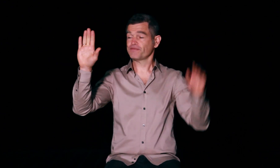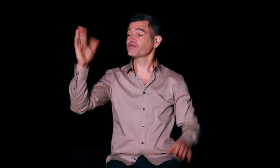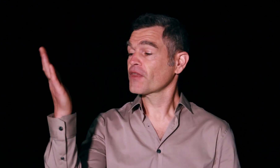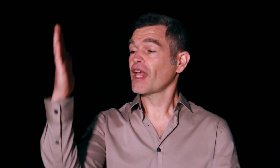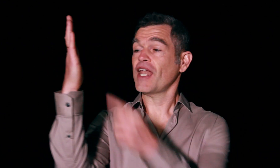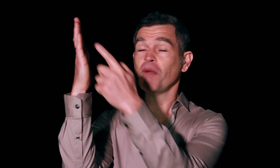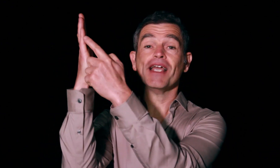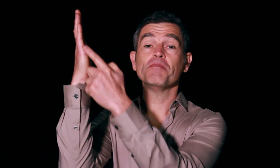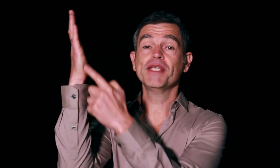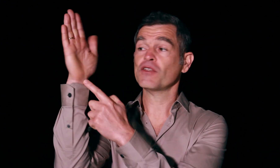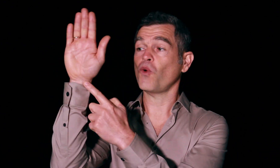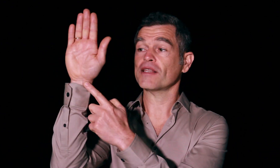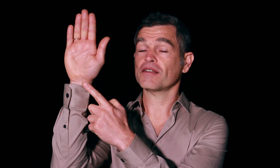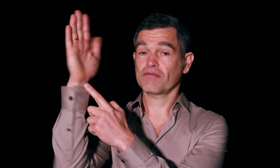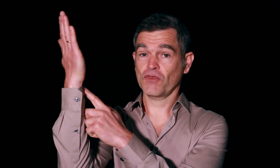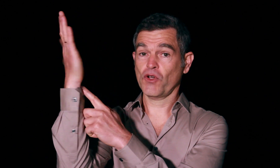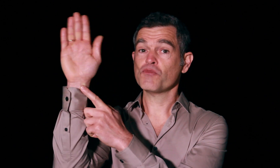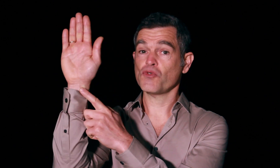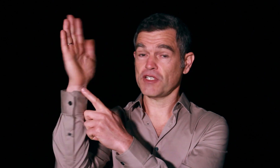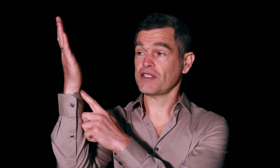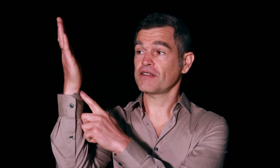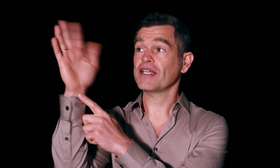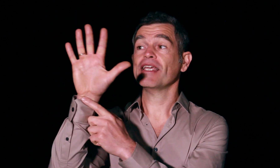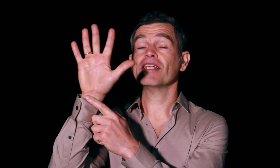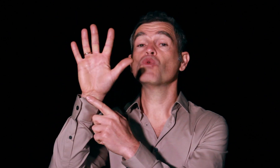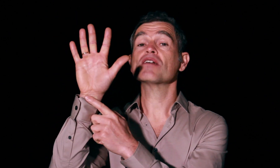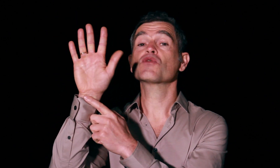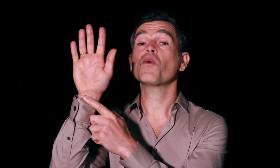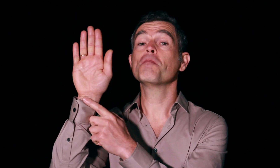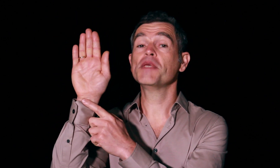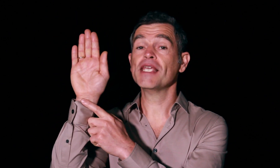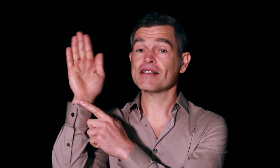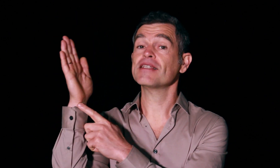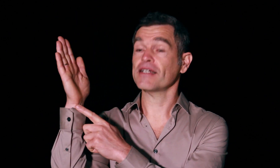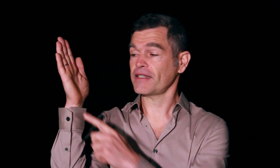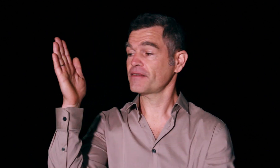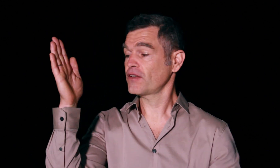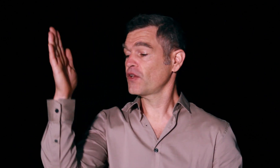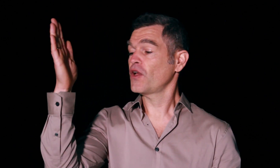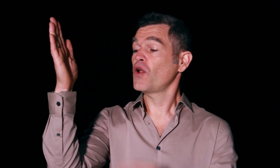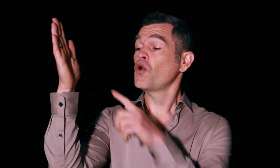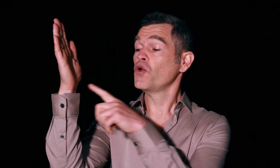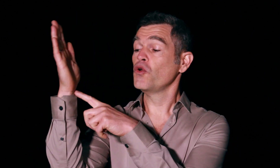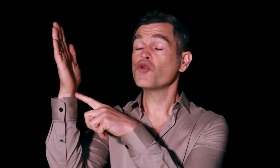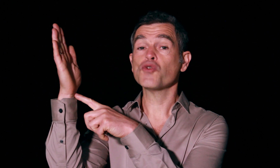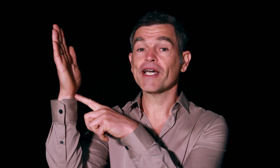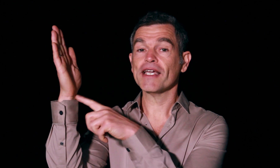la main est bien droite comme ceci et les doigts sont bien serrés le secret